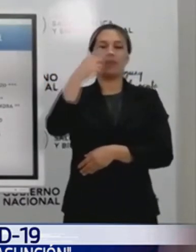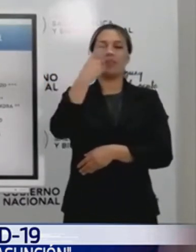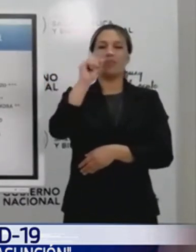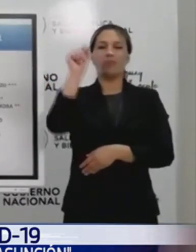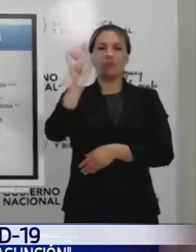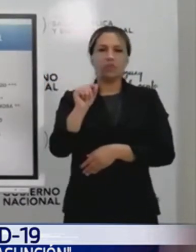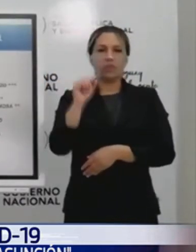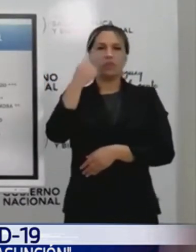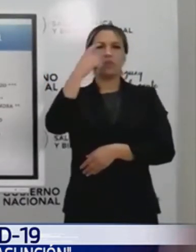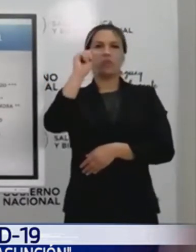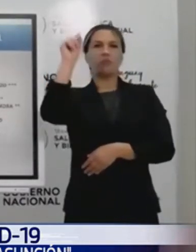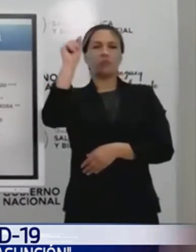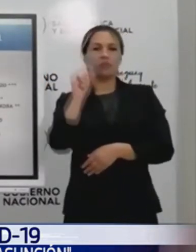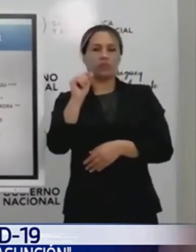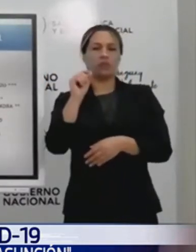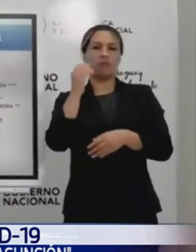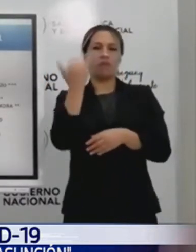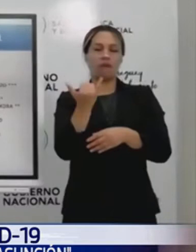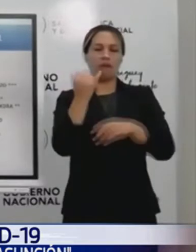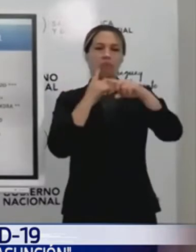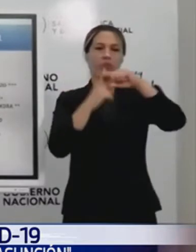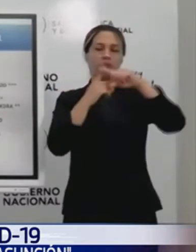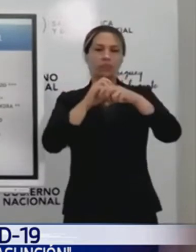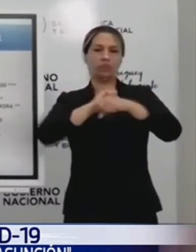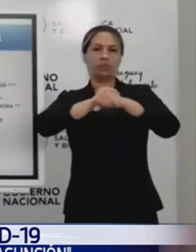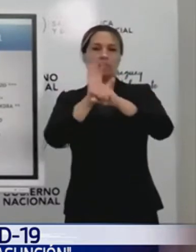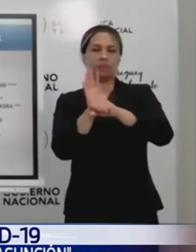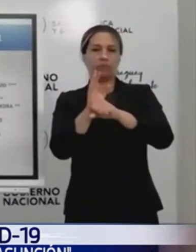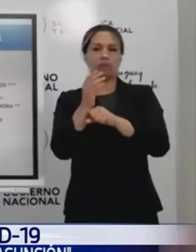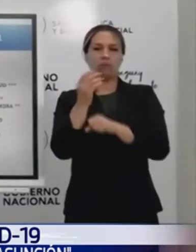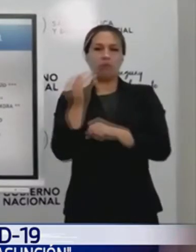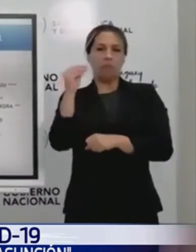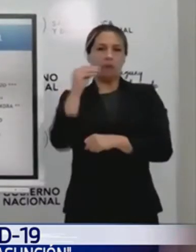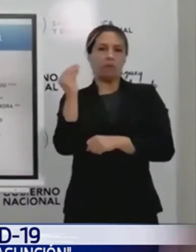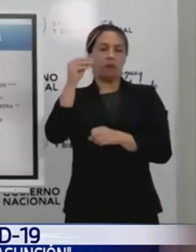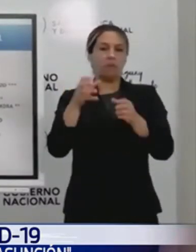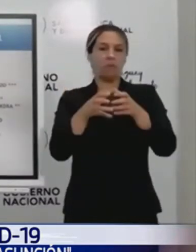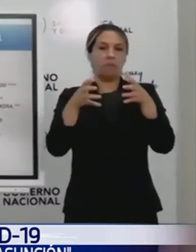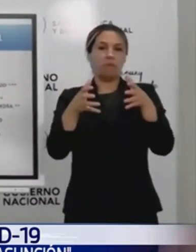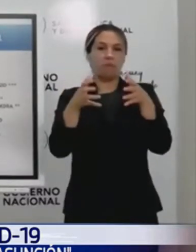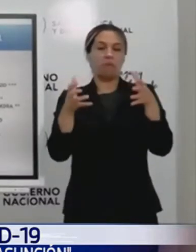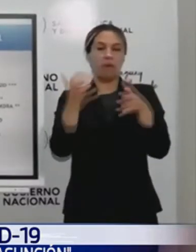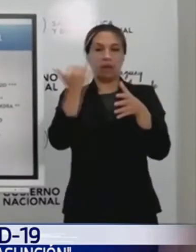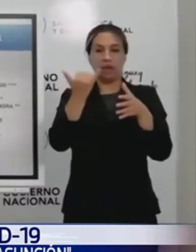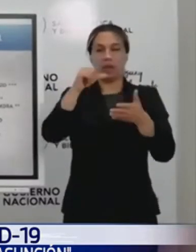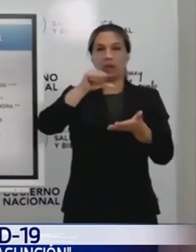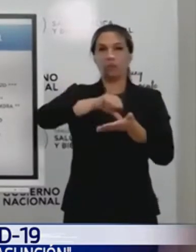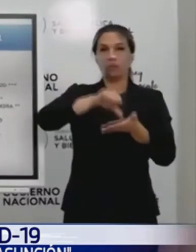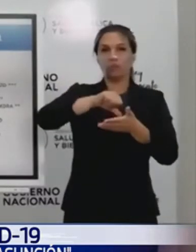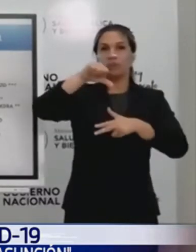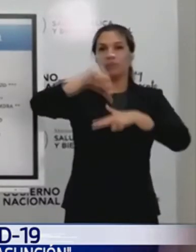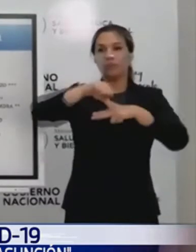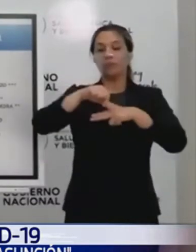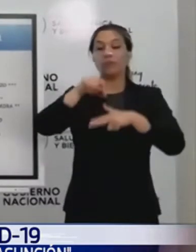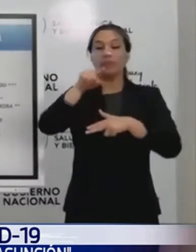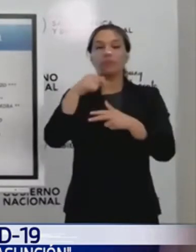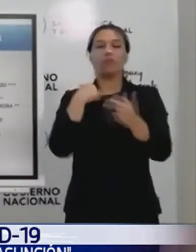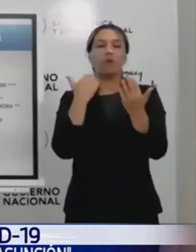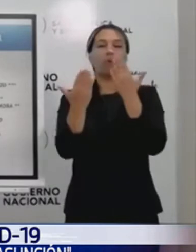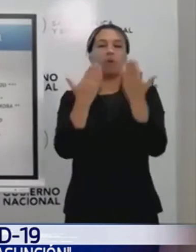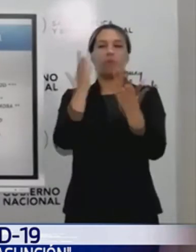un 10% más, un 10% más. Y así aumentamos prácticamente un tercio más tiene de lo que era ya a finales de octubre.